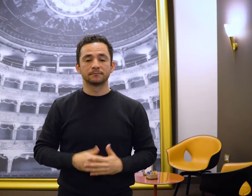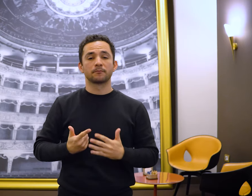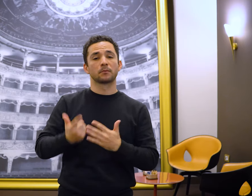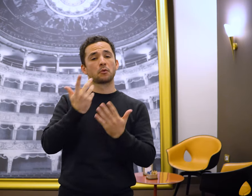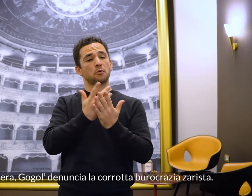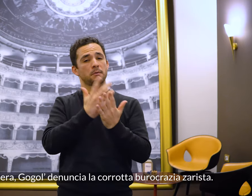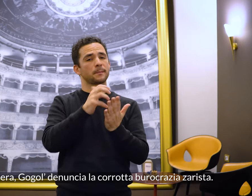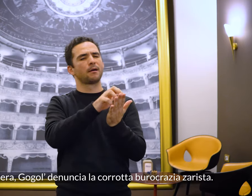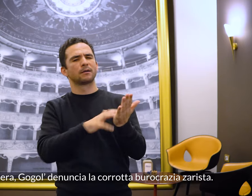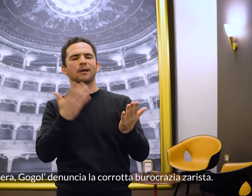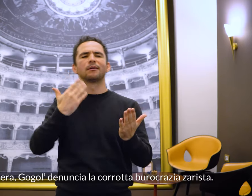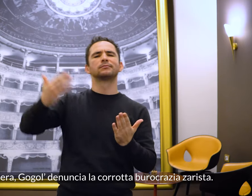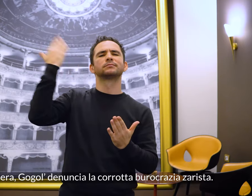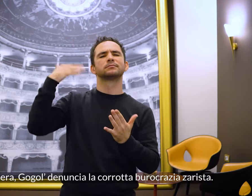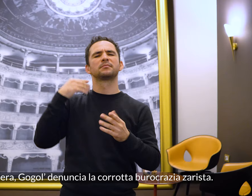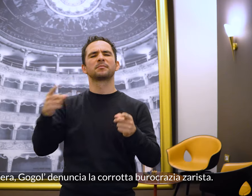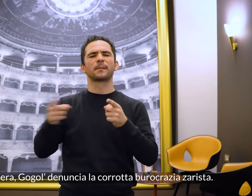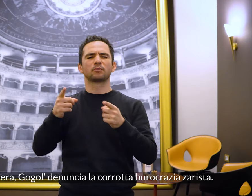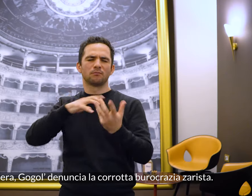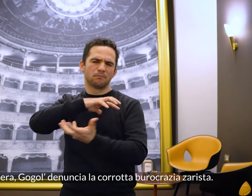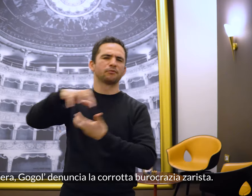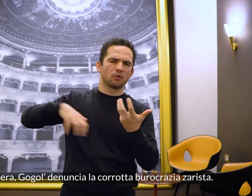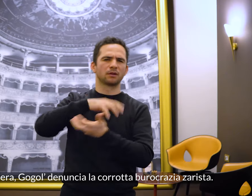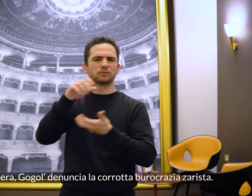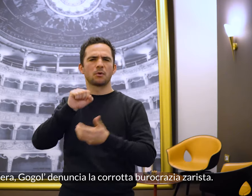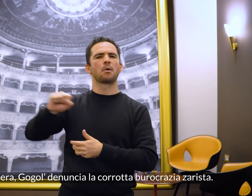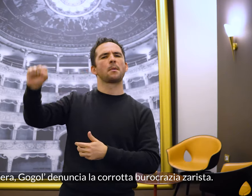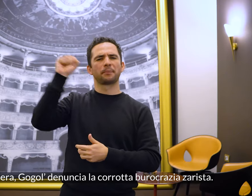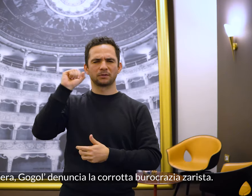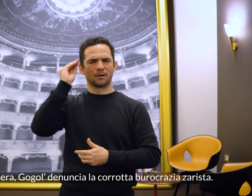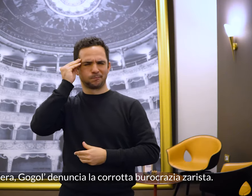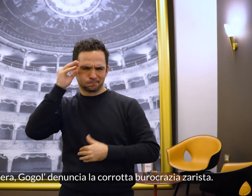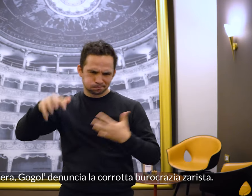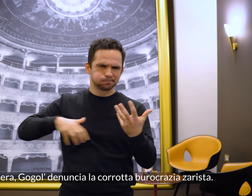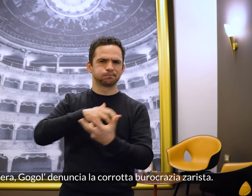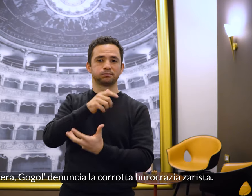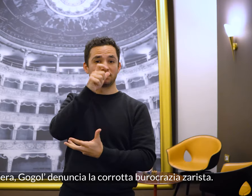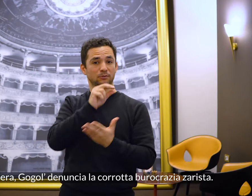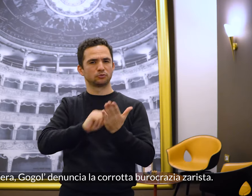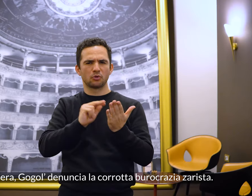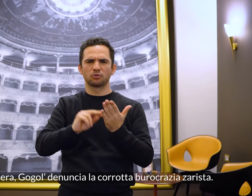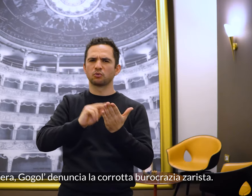Con quest'opera Gogol denuncia la corrotta burocrazia zarista.